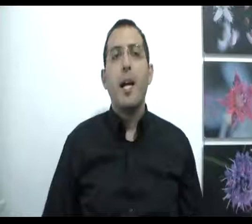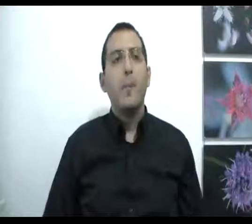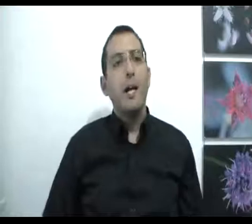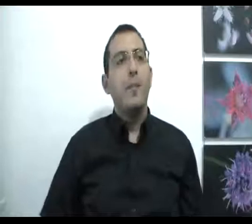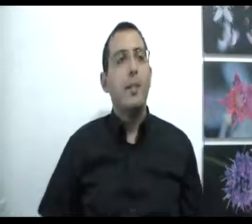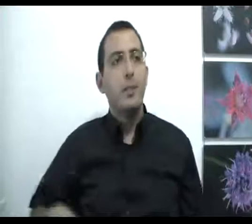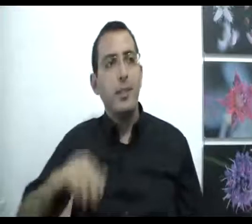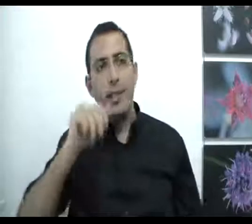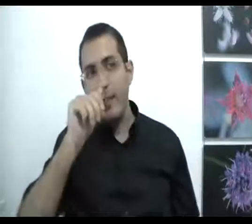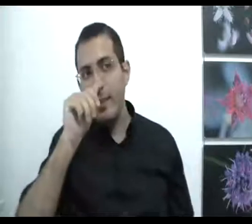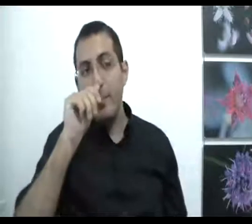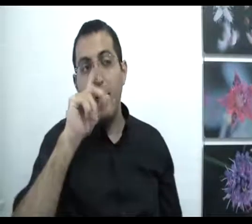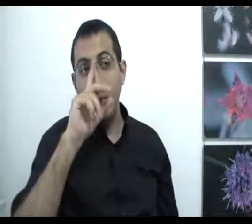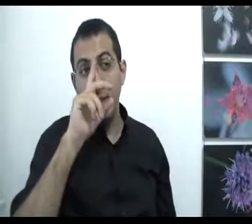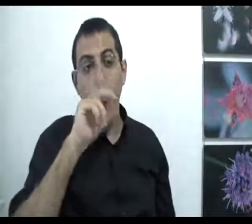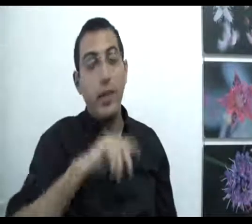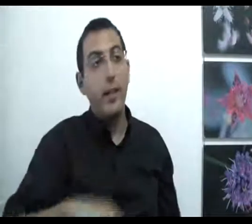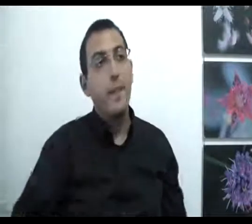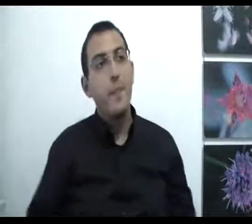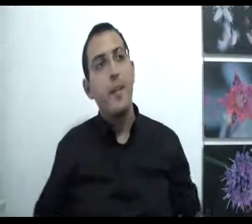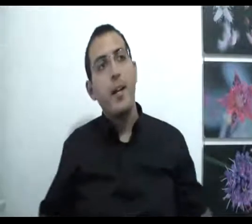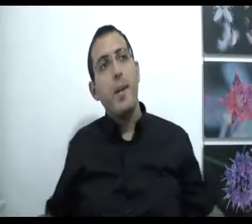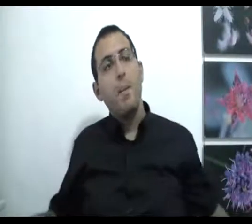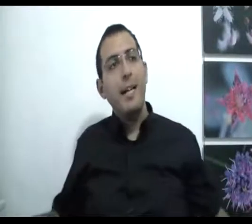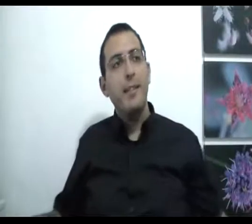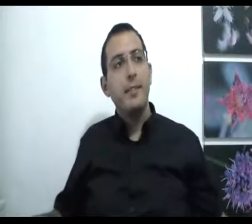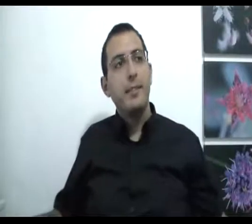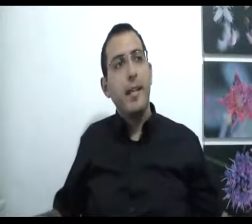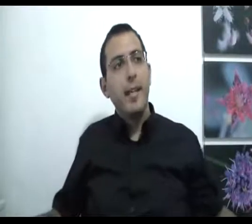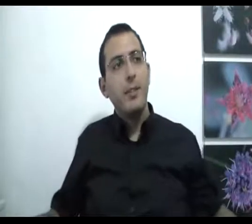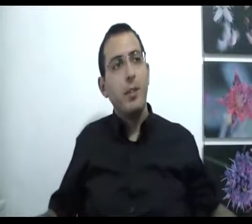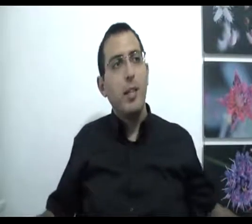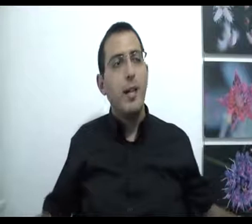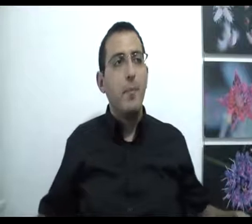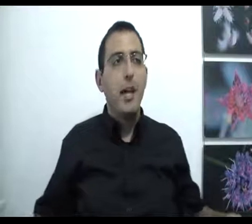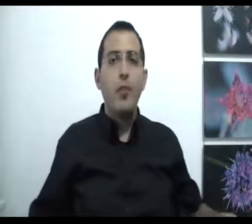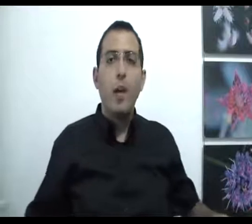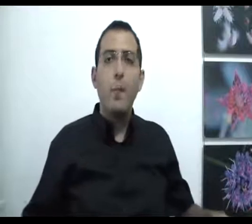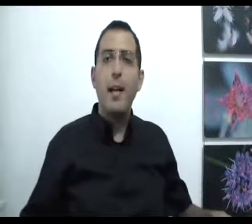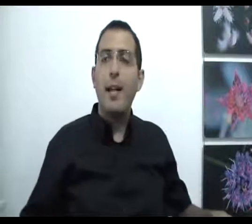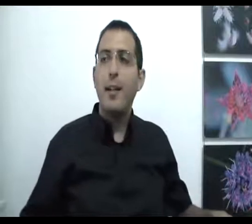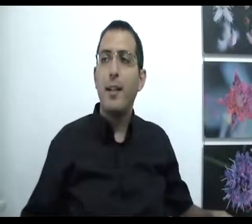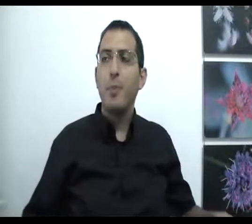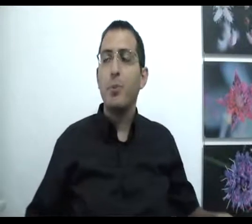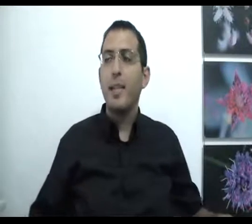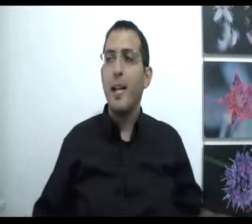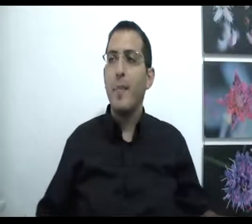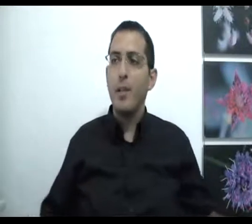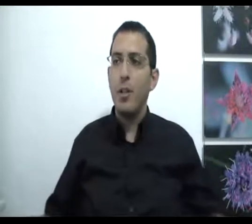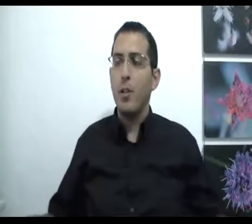פעם אני רוצה לדבר על נושא של מה צריך לעשות האדם כאשר במהלך חיפושי האמת שלו